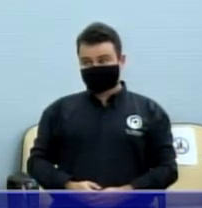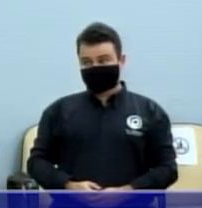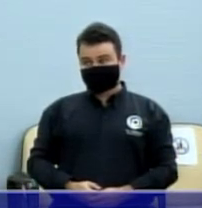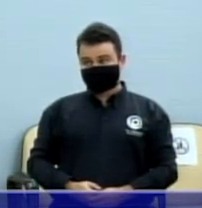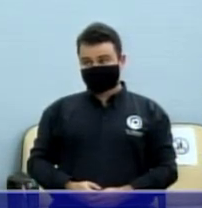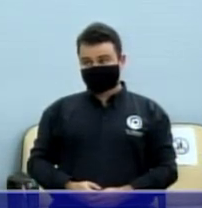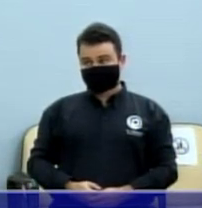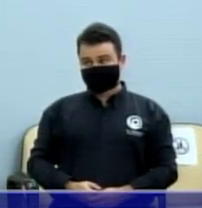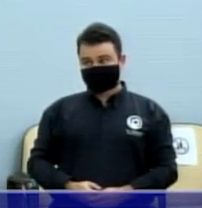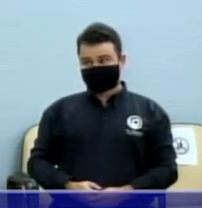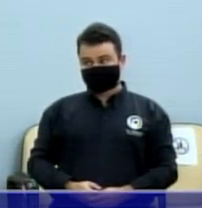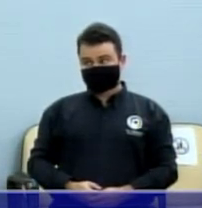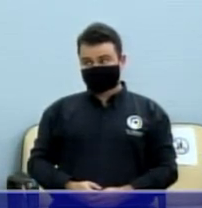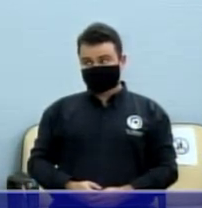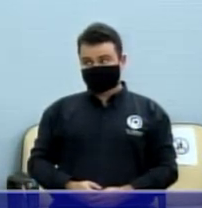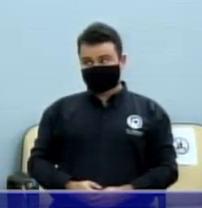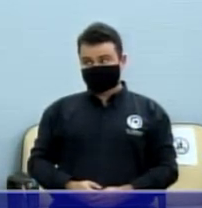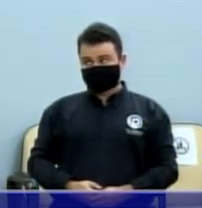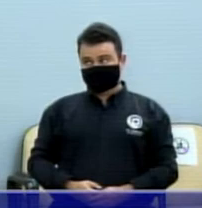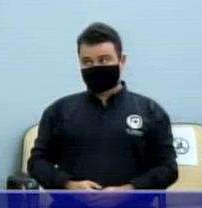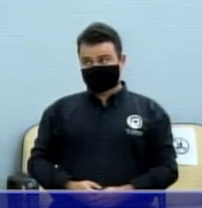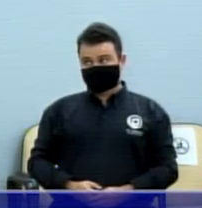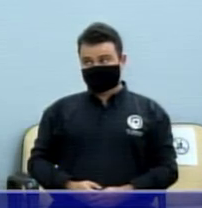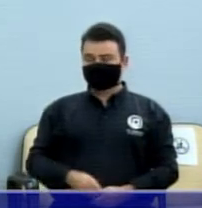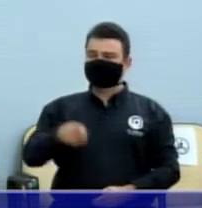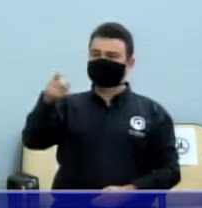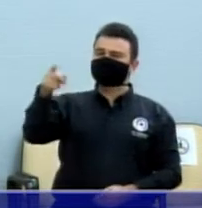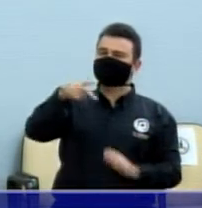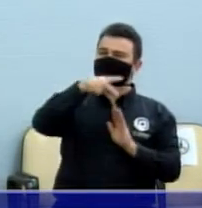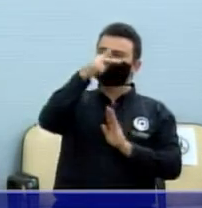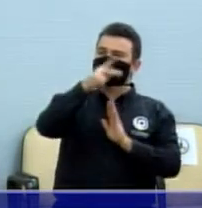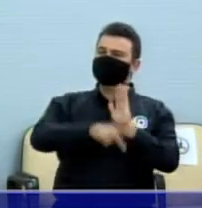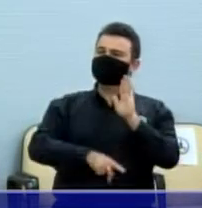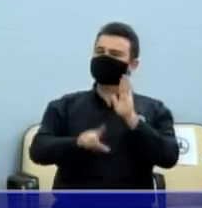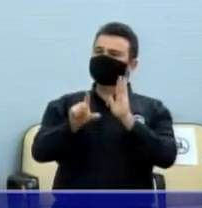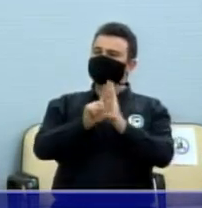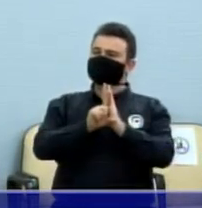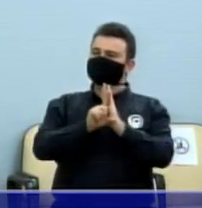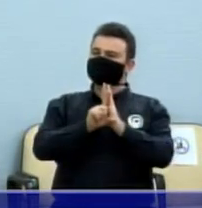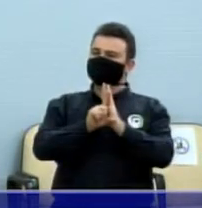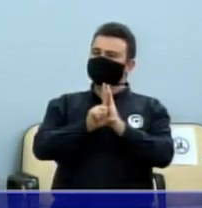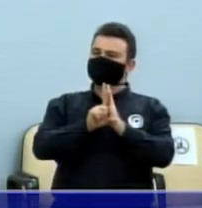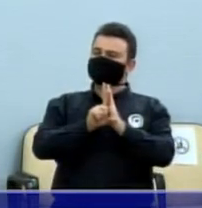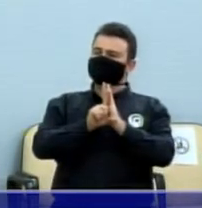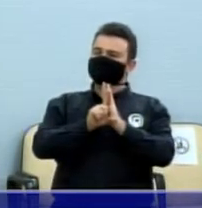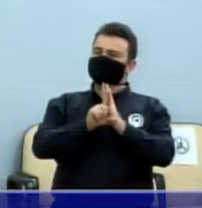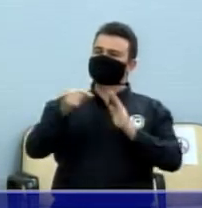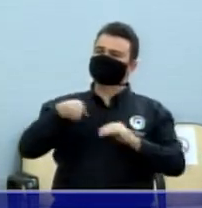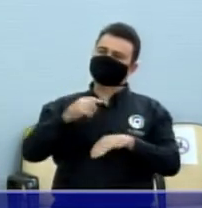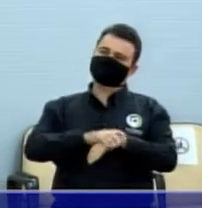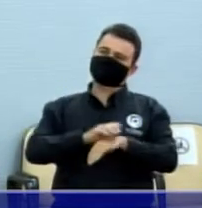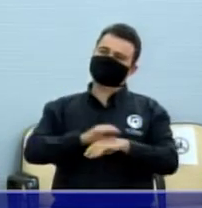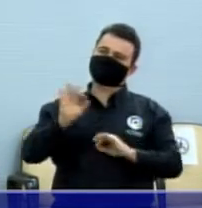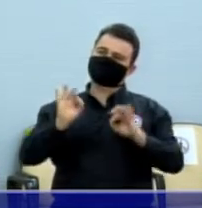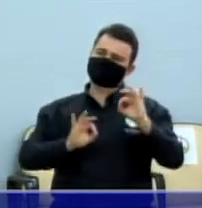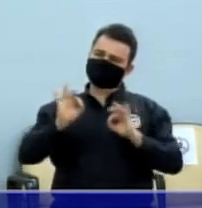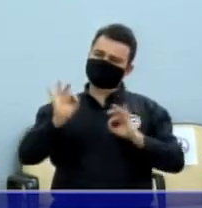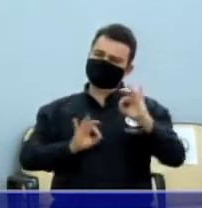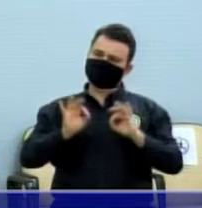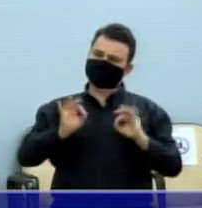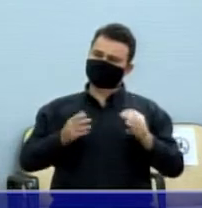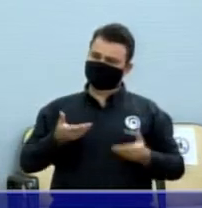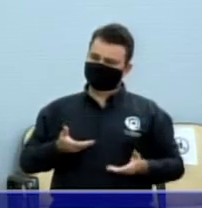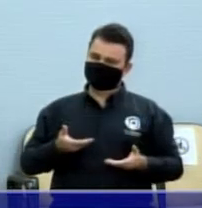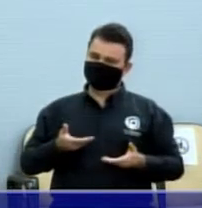que vai gerar que não seja necessário desse projeto de lei, nobre Carina Vereadora, para pôr câmaras em todos os